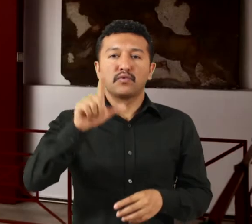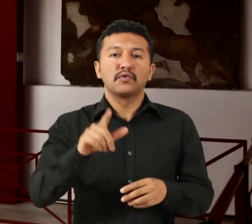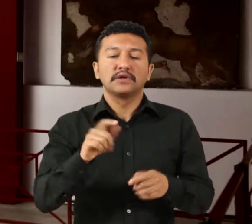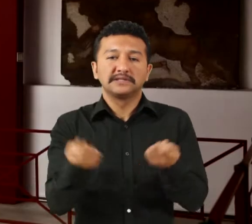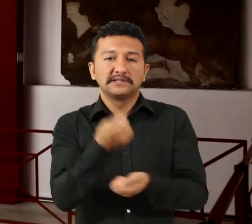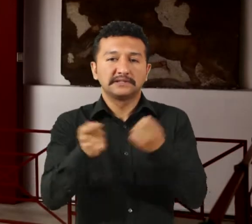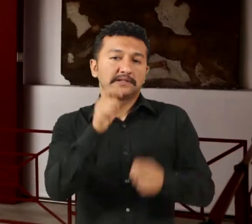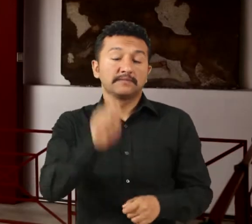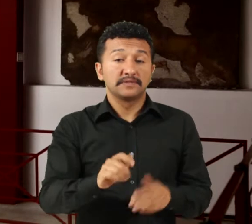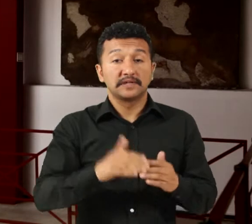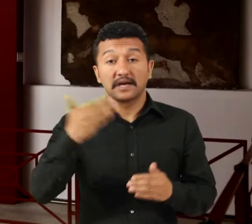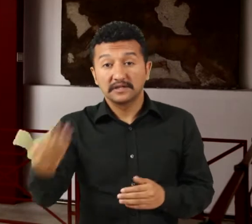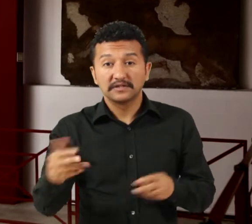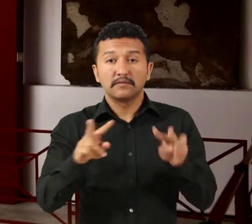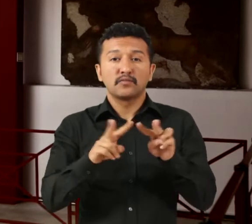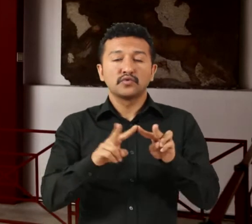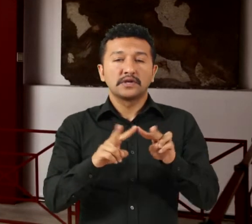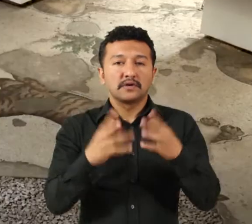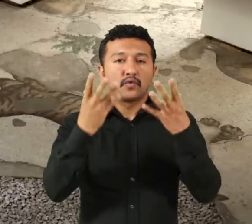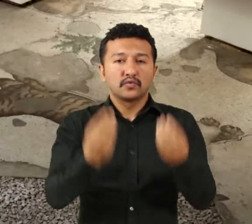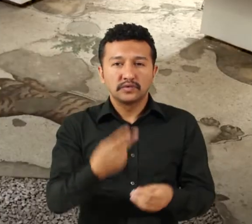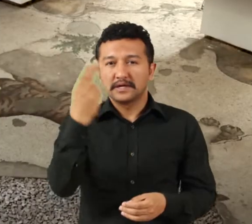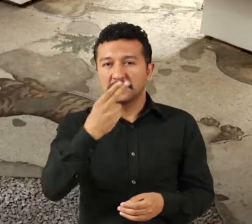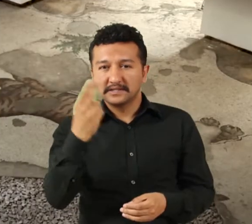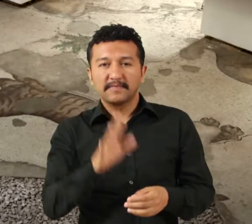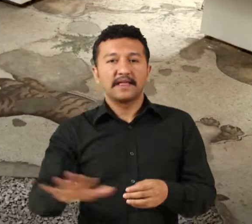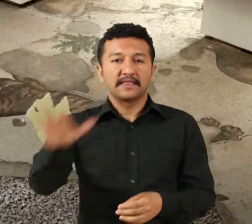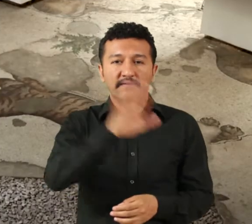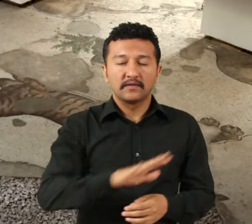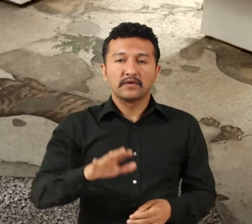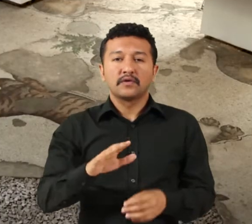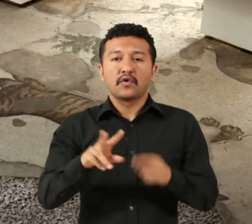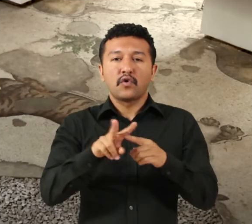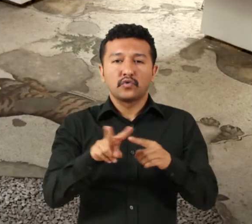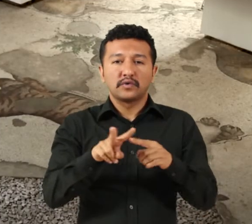Ayrıca mozaiği oluşturan tasvirlerin etrafı konturlarla sınırlanmıştır.